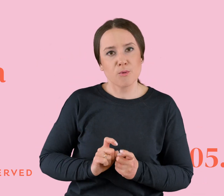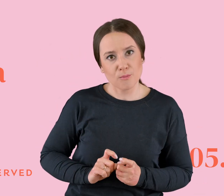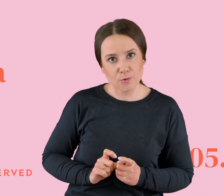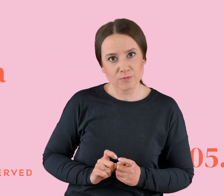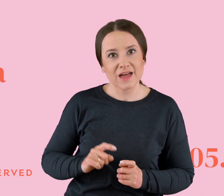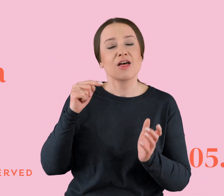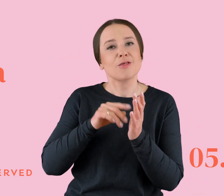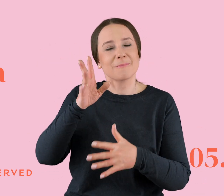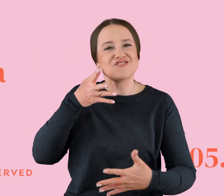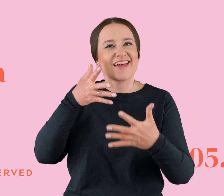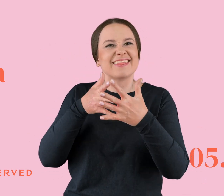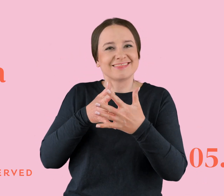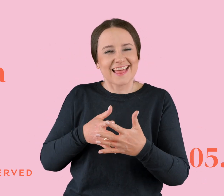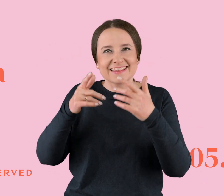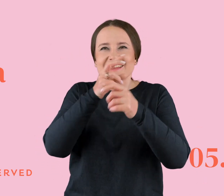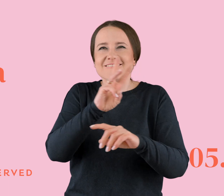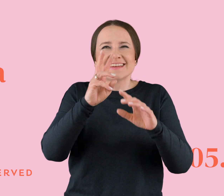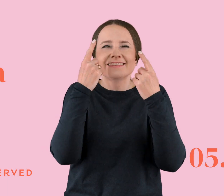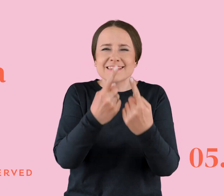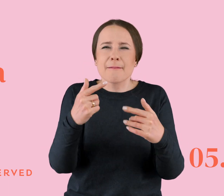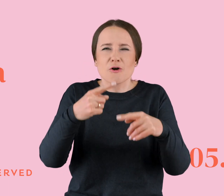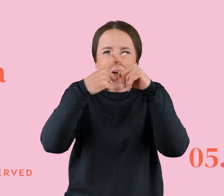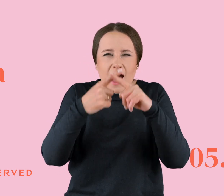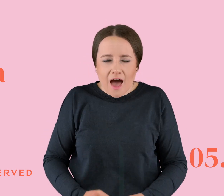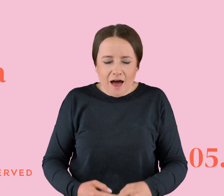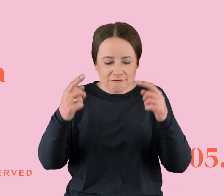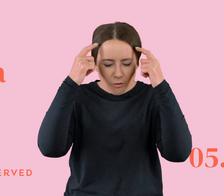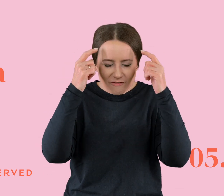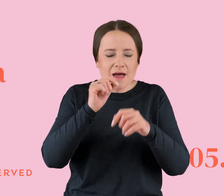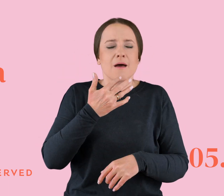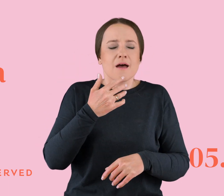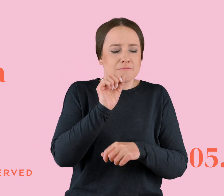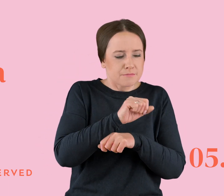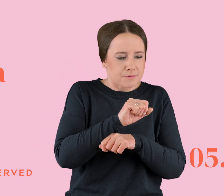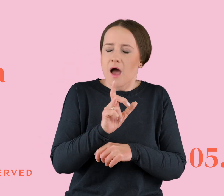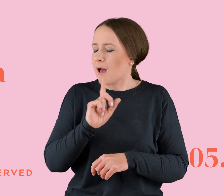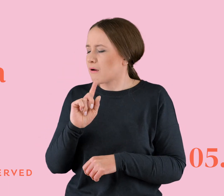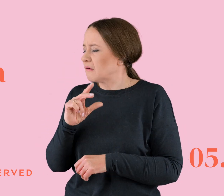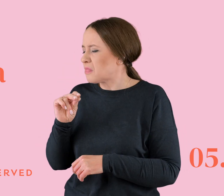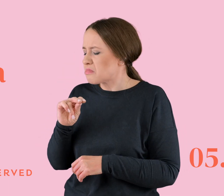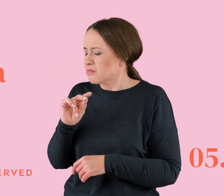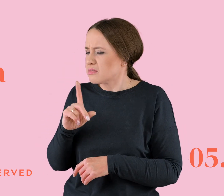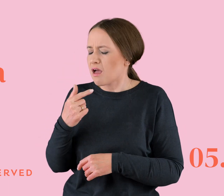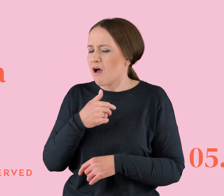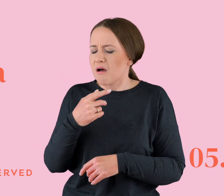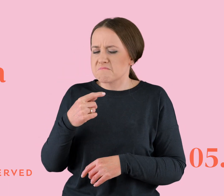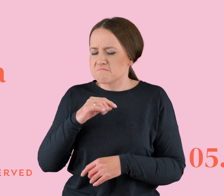test, który sobie w głowie będziecie mogli zrobić i sobie przytakiwać. Albo sobie mówić, nie no, u mnie to jest w ogóle zupełnie inaczej przecież. No i